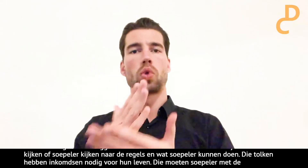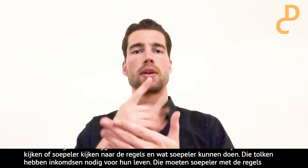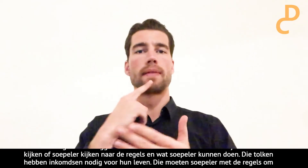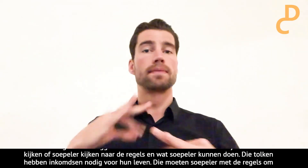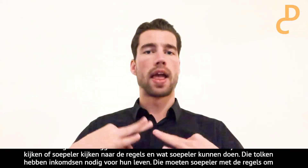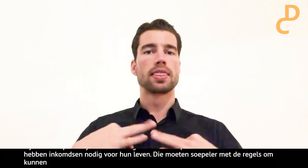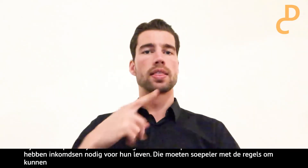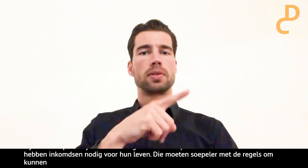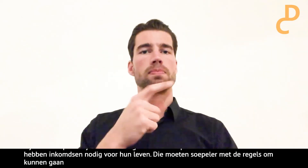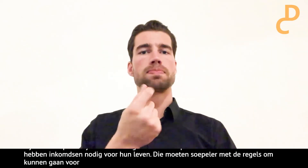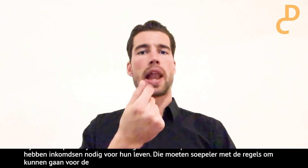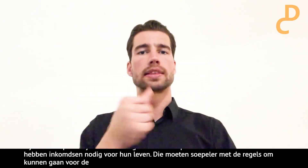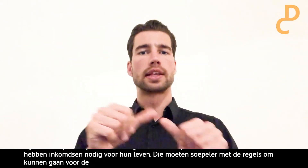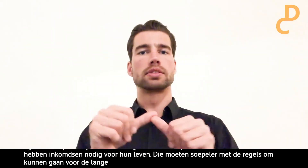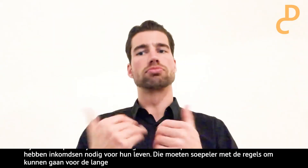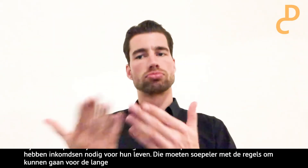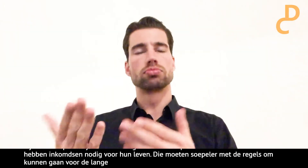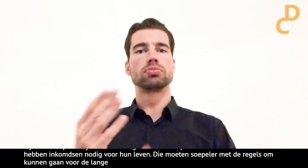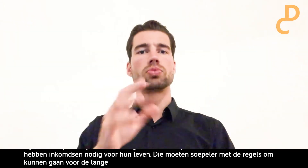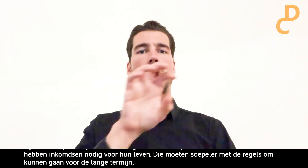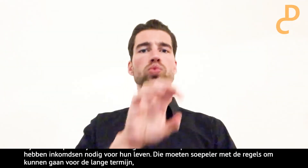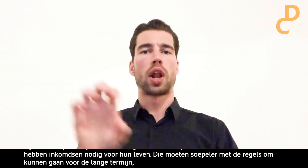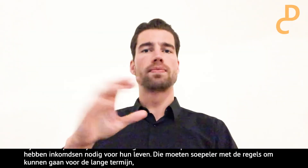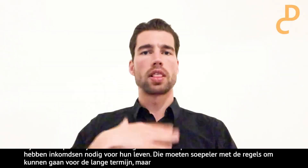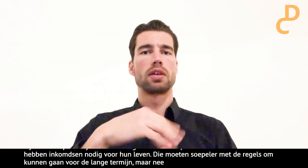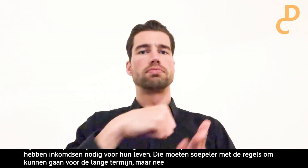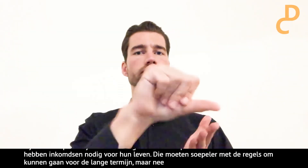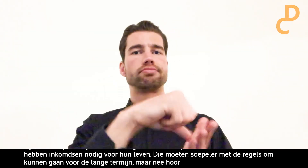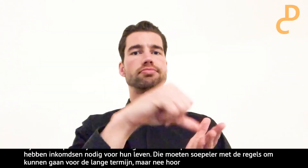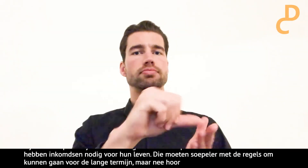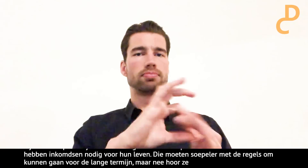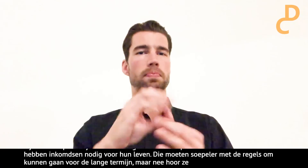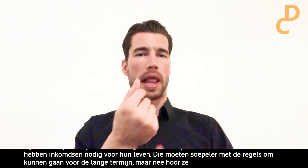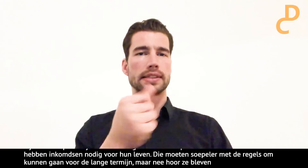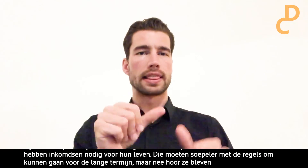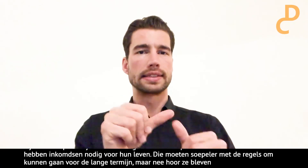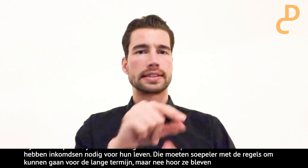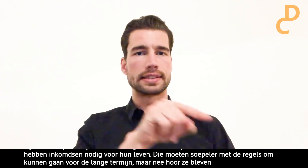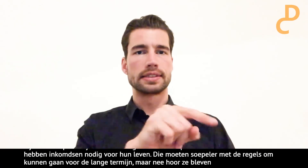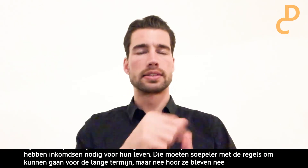een nee krijgen. En ook voor het personeel uit...